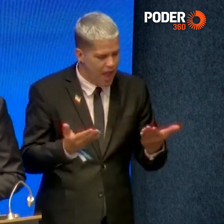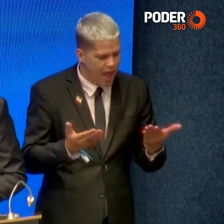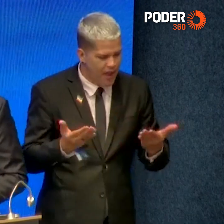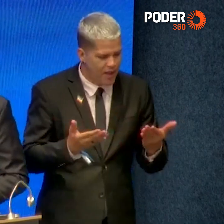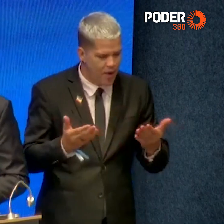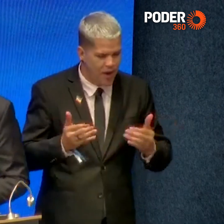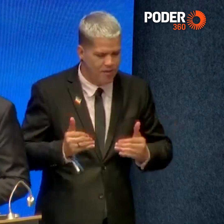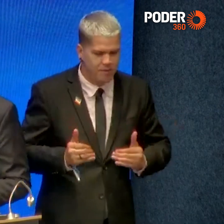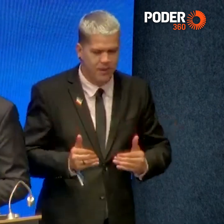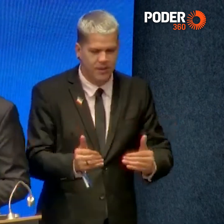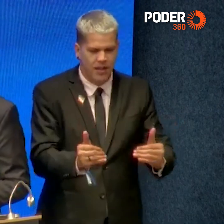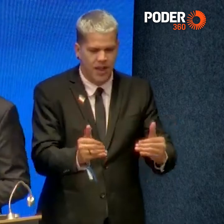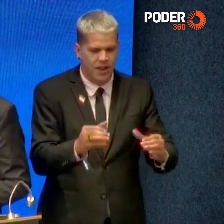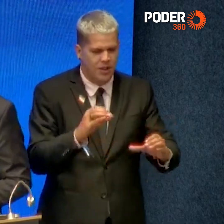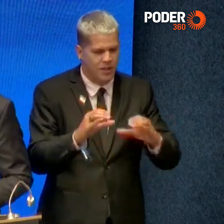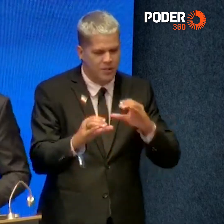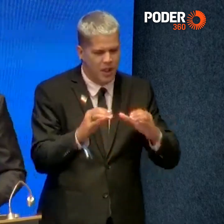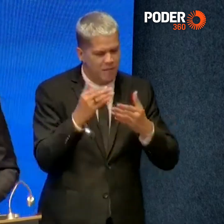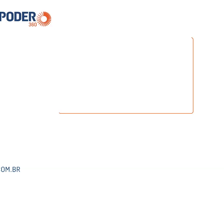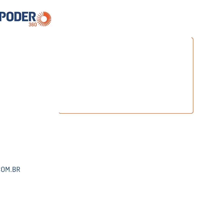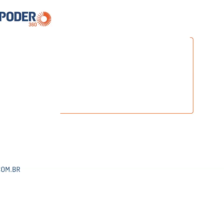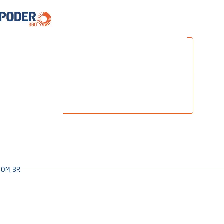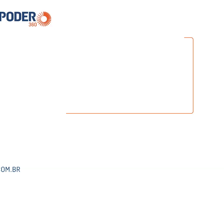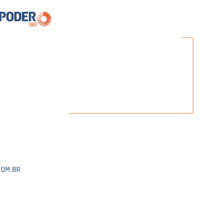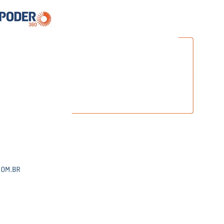a partir desse momento. Muito obrigado. Obrigado.